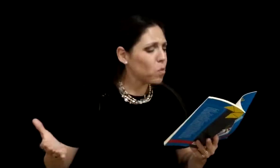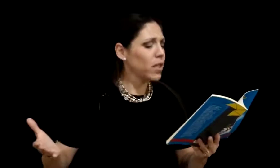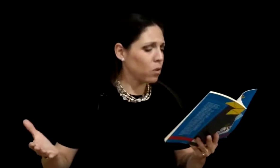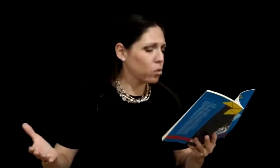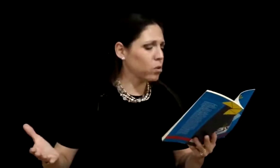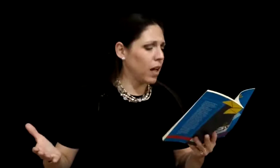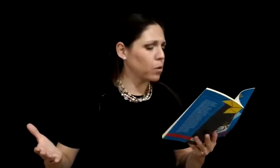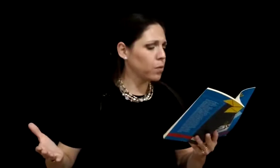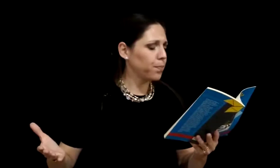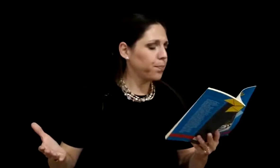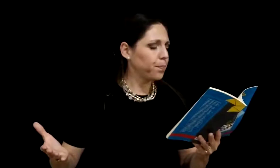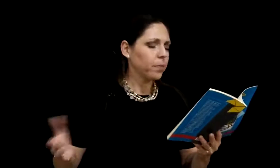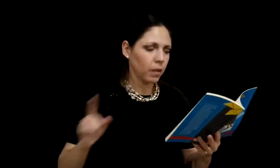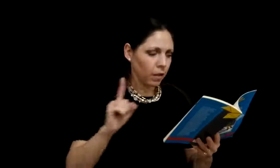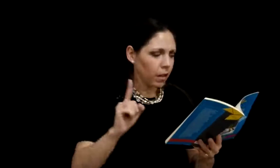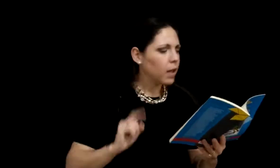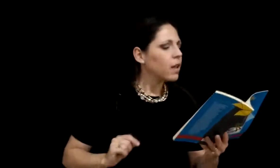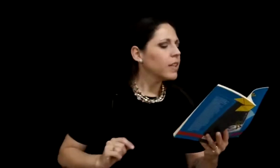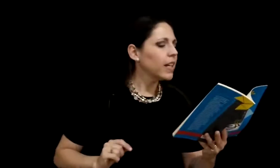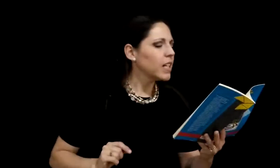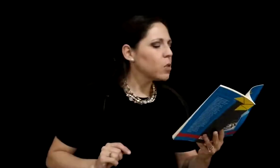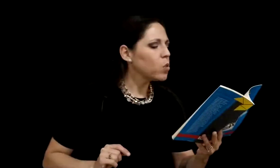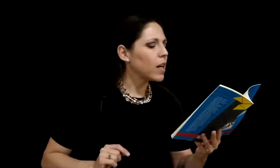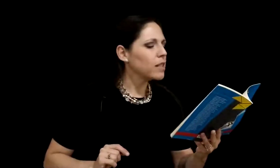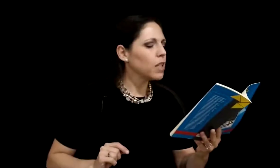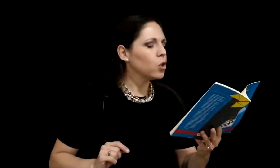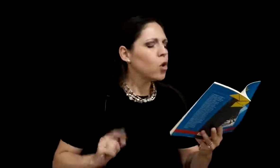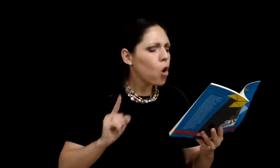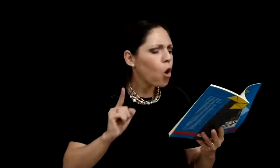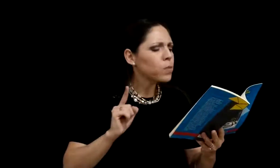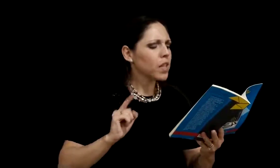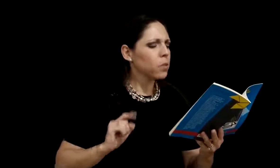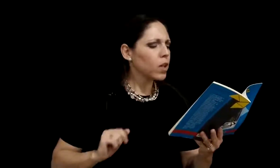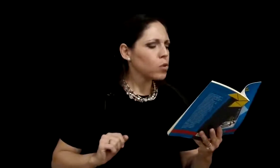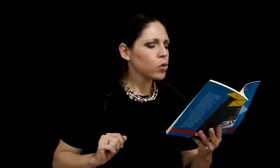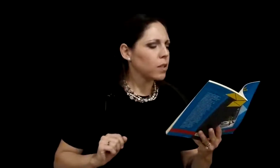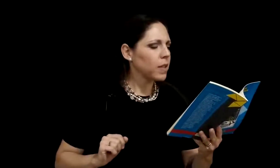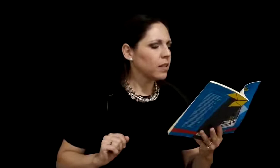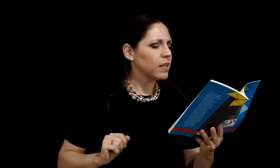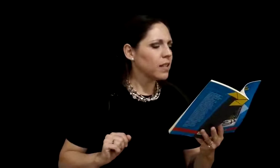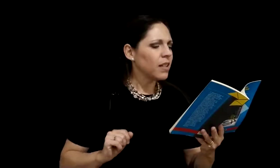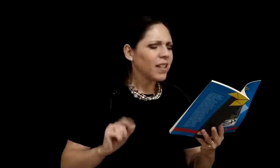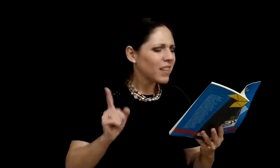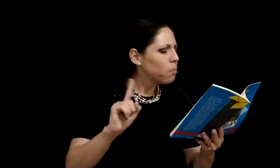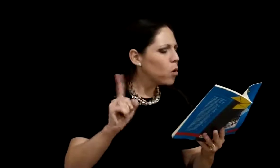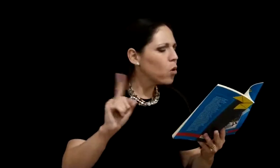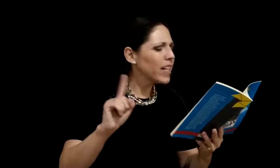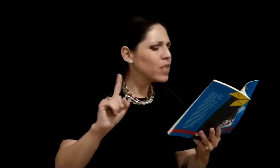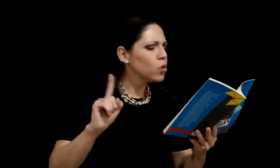muy angustiados. De regreso a su castillo, observó que sus sirvientes tampoco eran